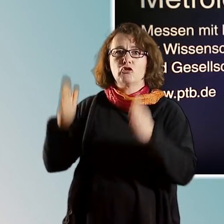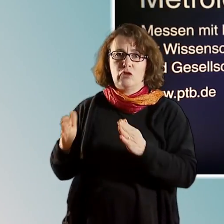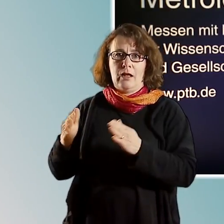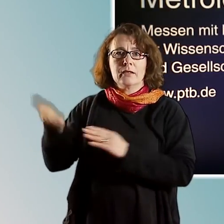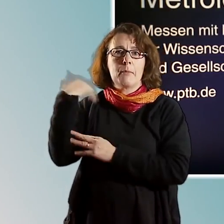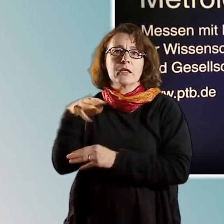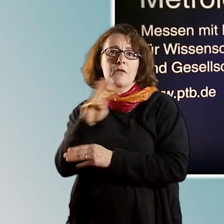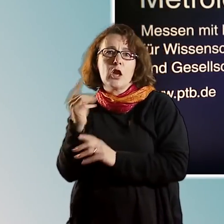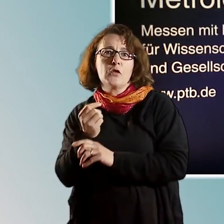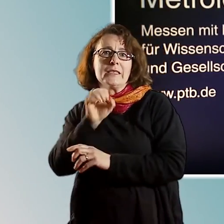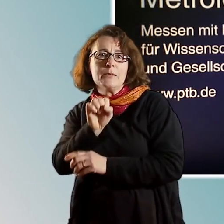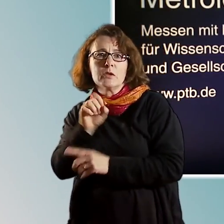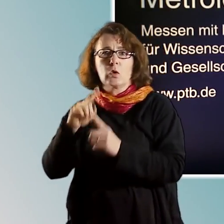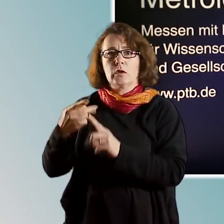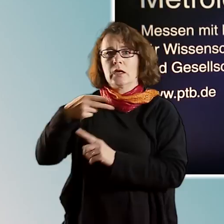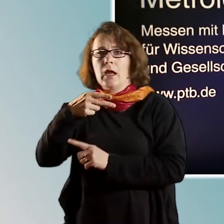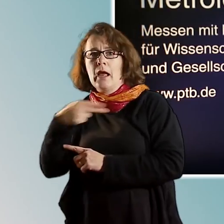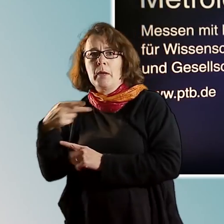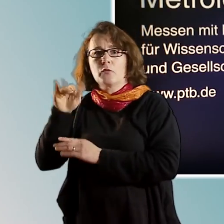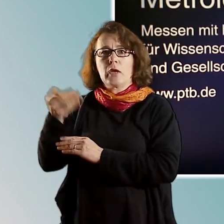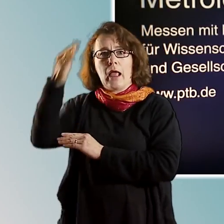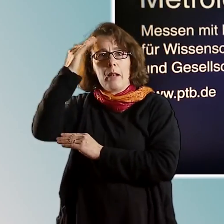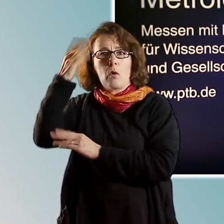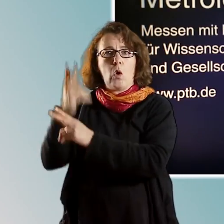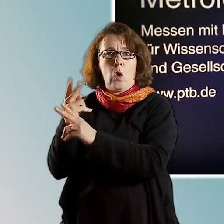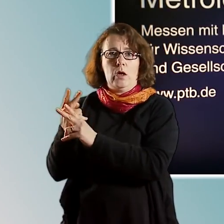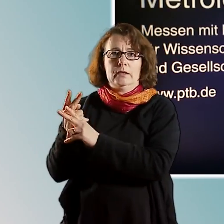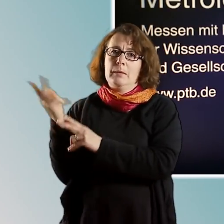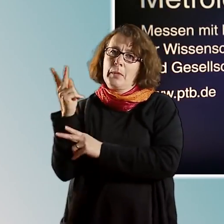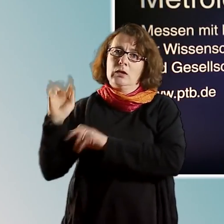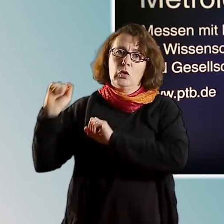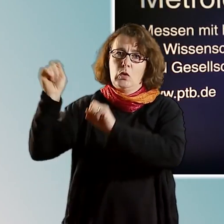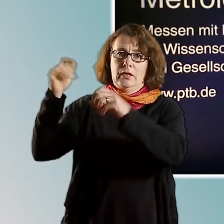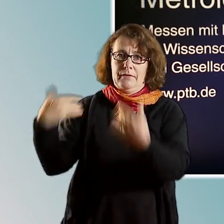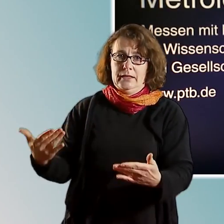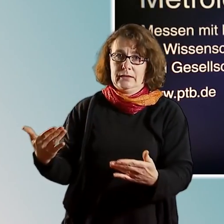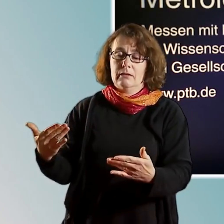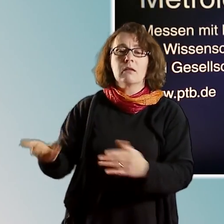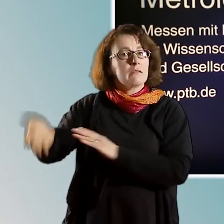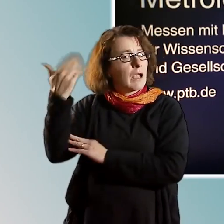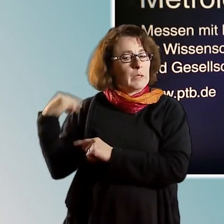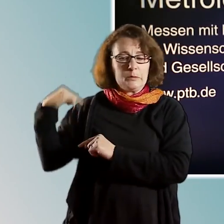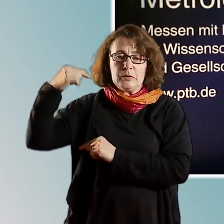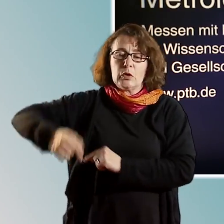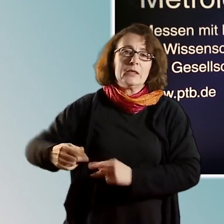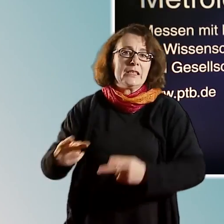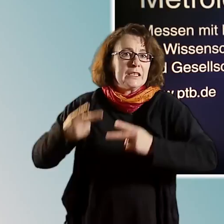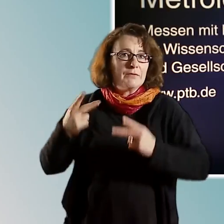von Helmholtz mit genau dieser damals wie heute enorm und zunehmend wichtigen Brückenfunktion zwischen Wissenschaft,